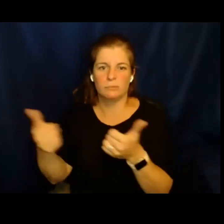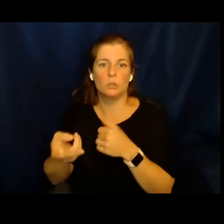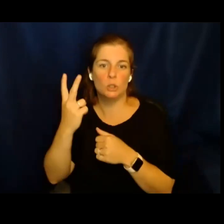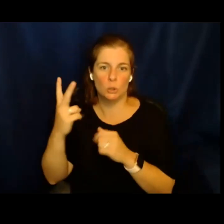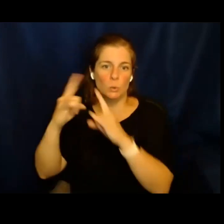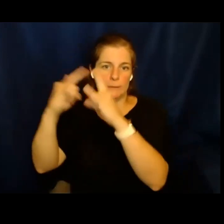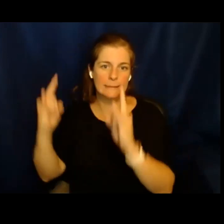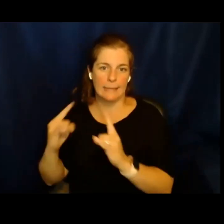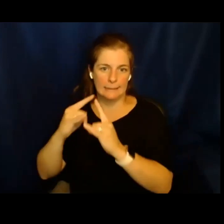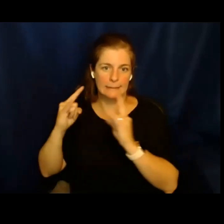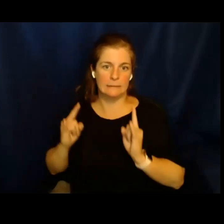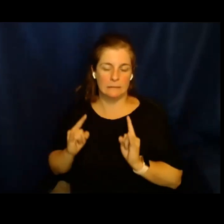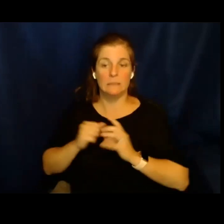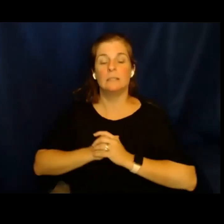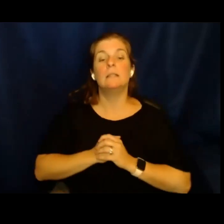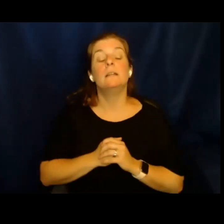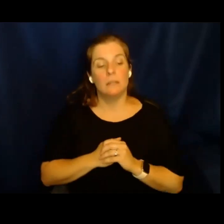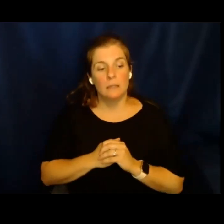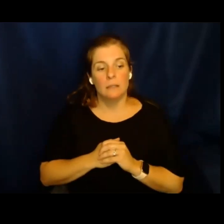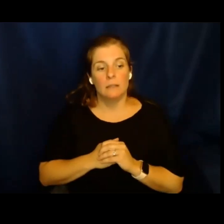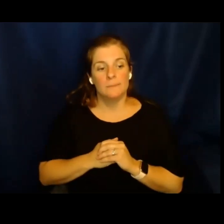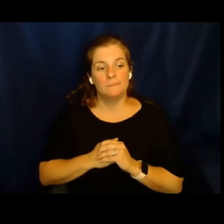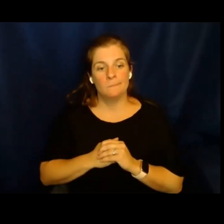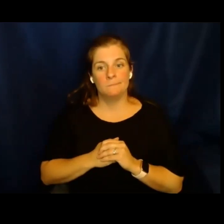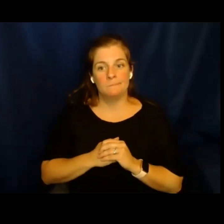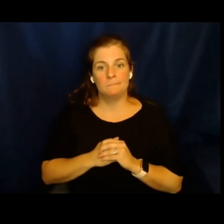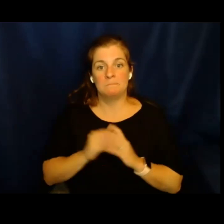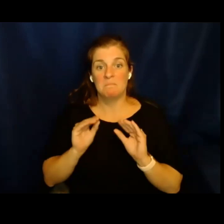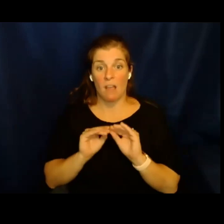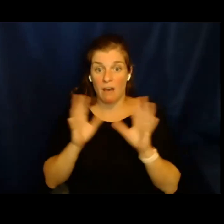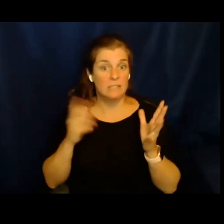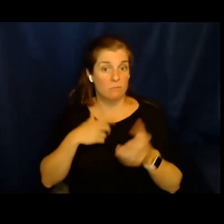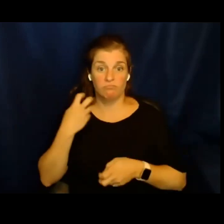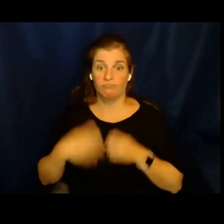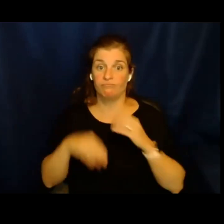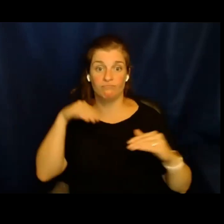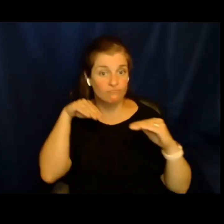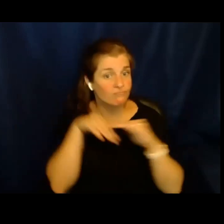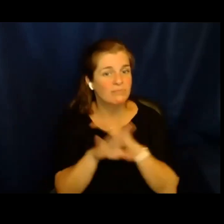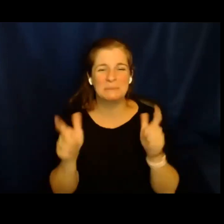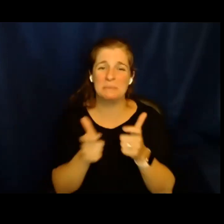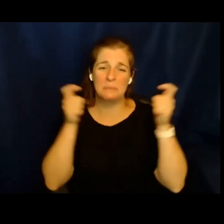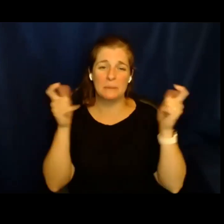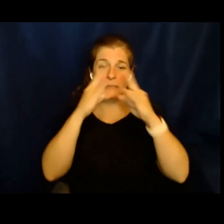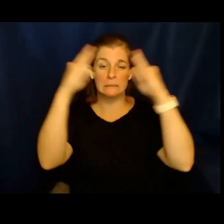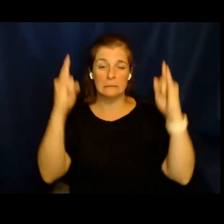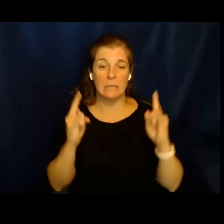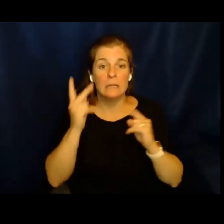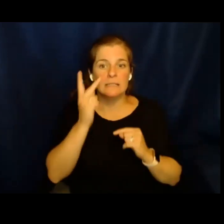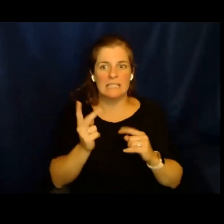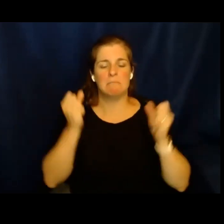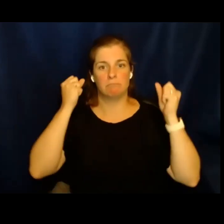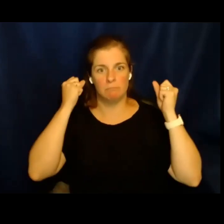dos tiendas de campañas. Obviamente fue muy impactante entrar a estas enormes